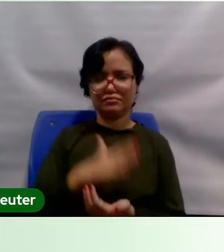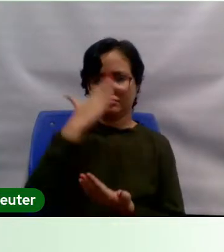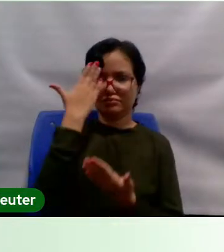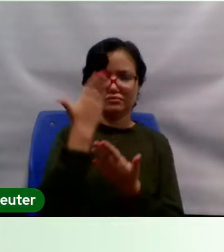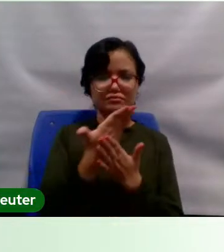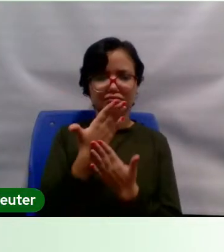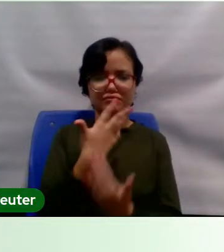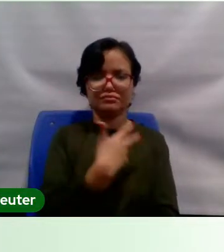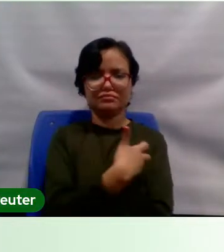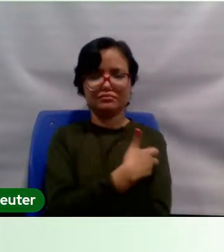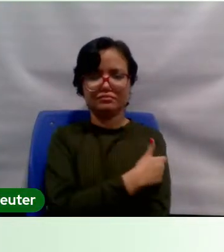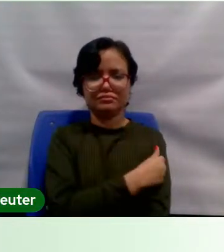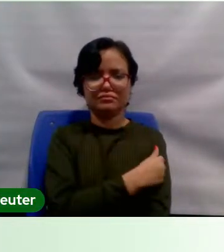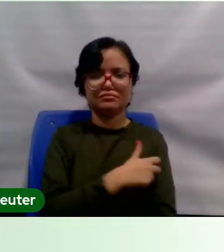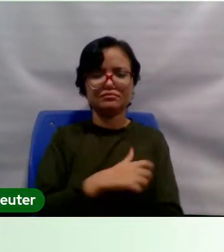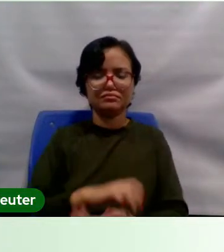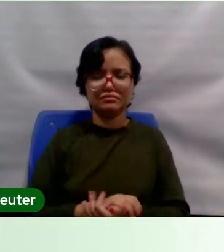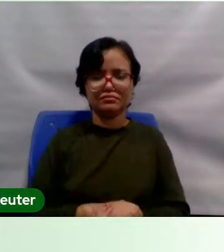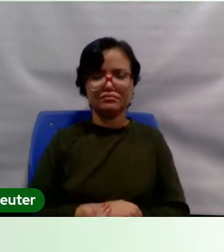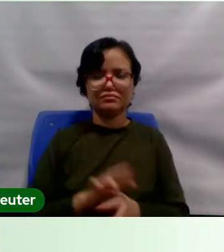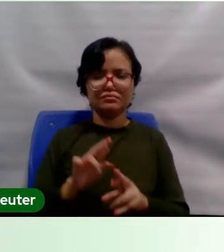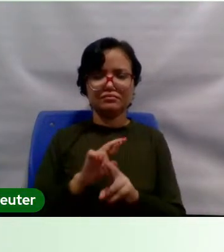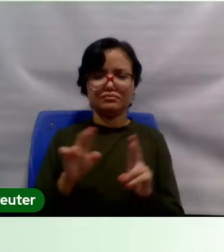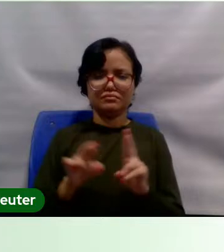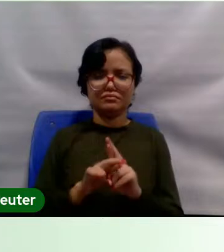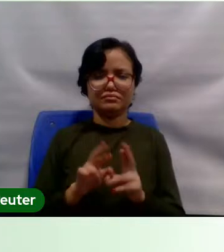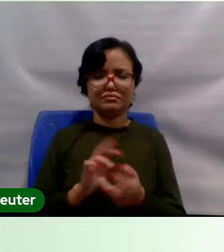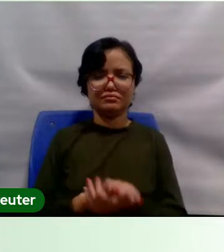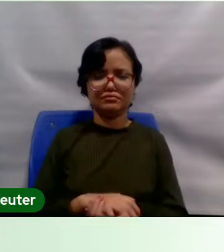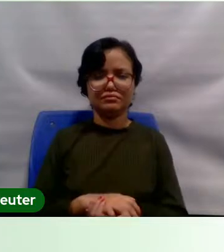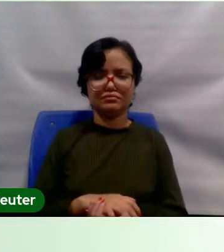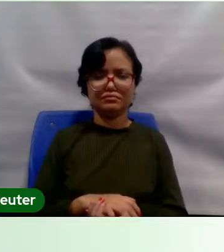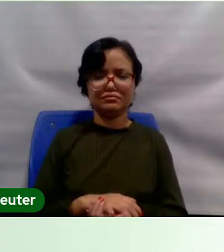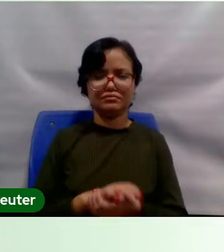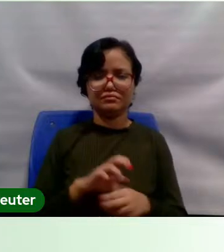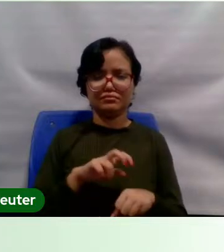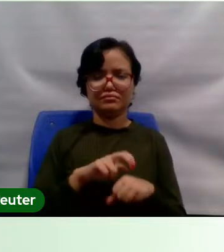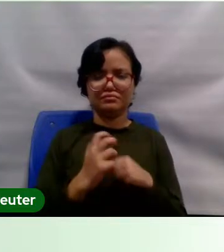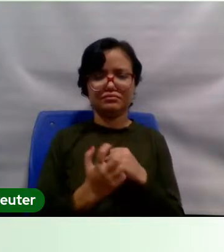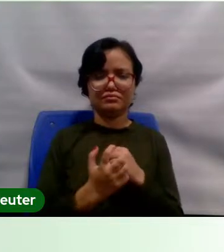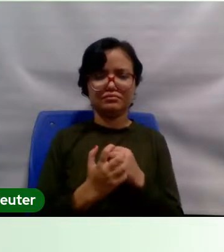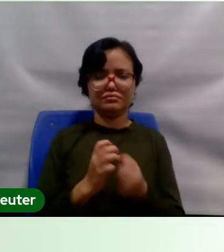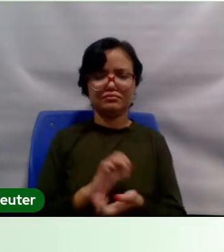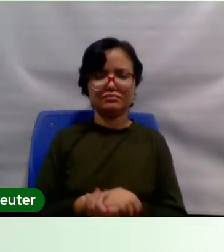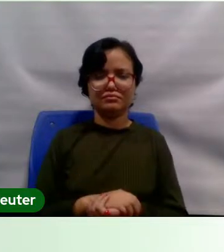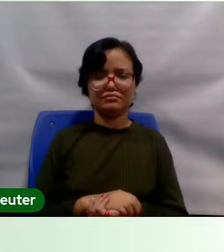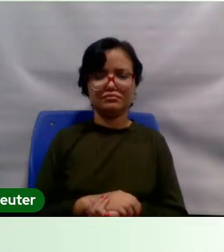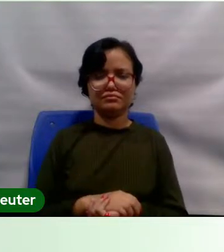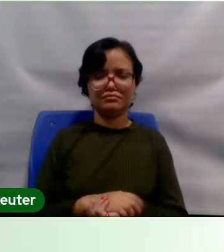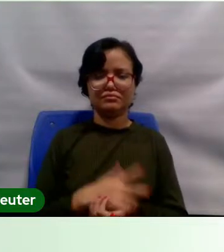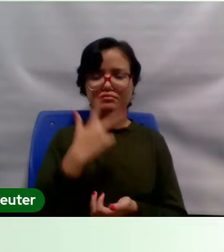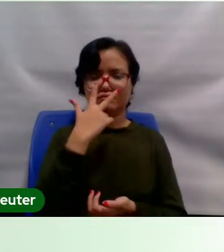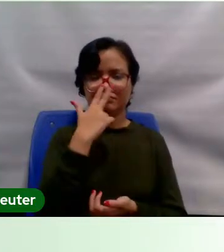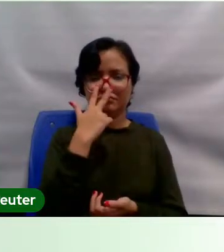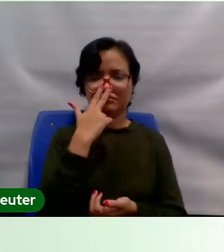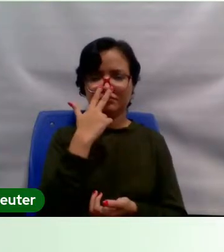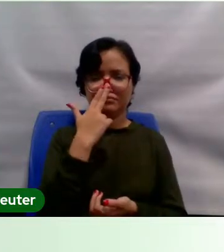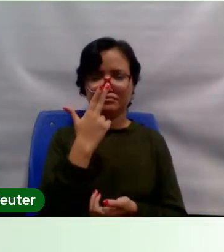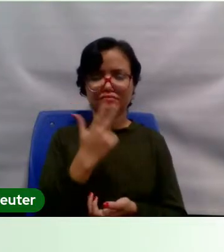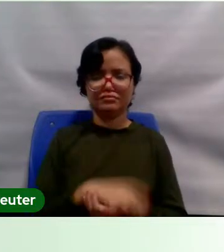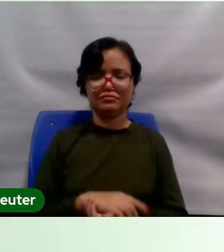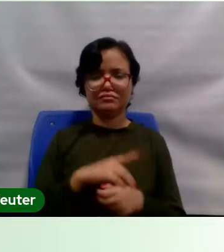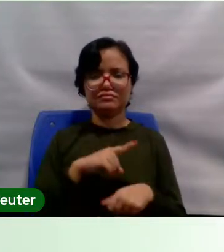do saber científico em relação agora ao COVID-19, isso nos parece uma coisa extemporânea